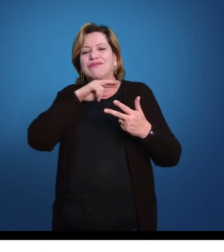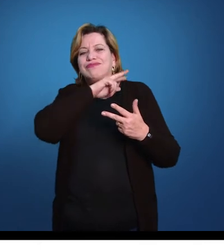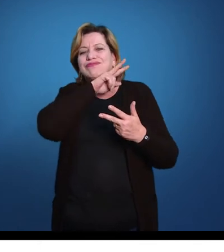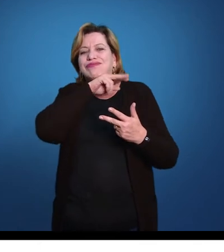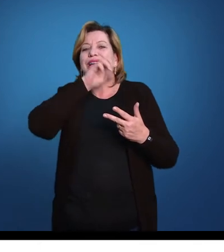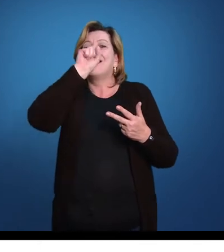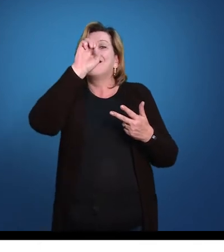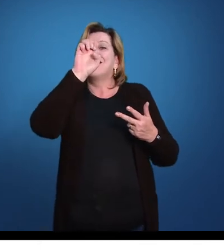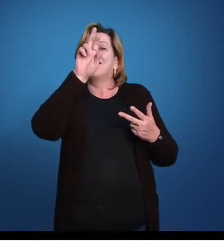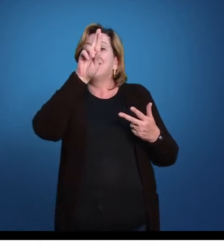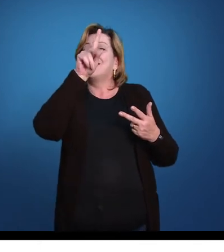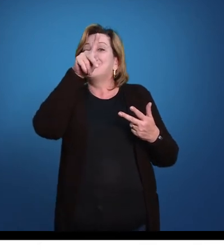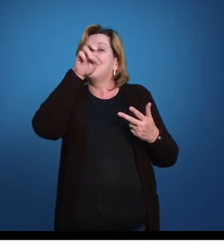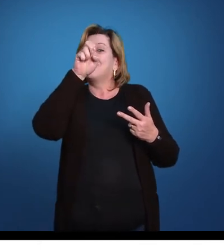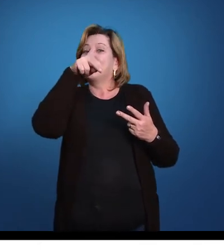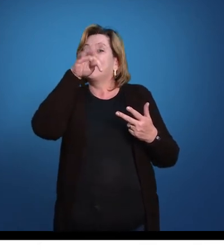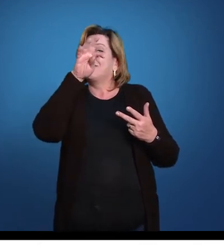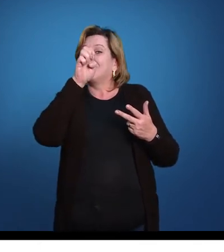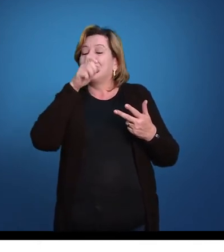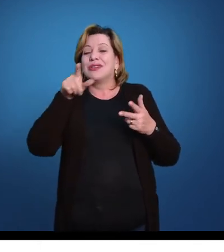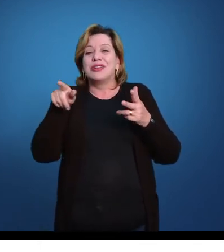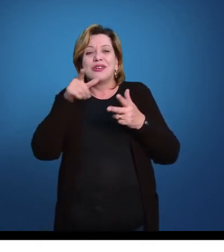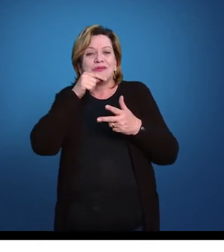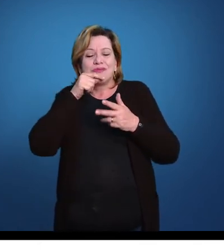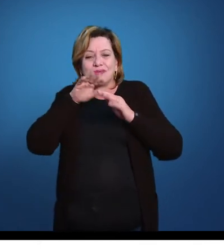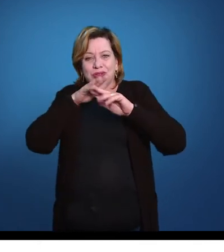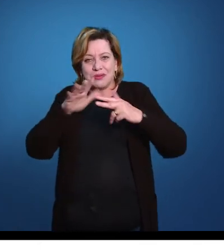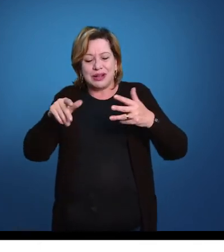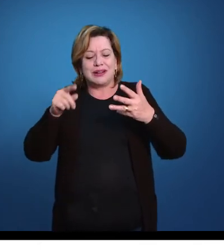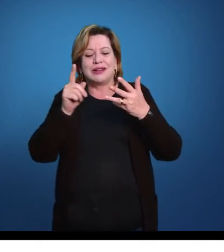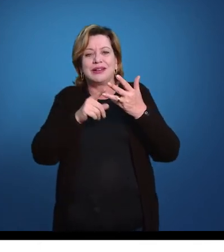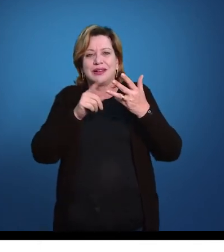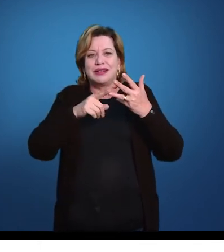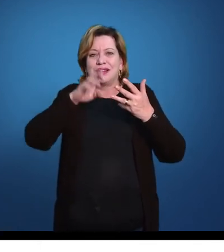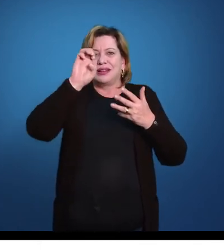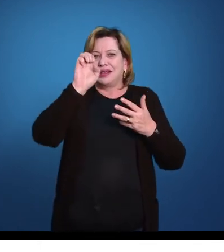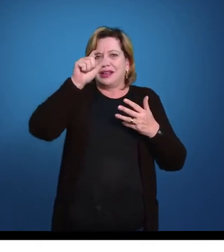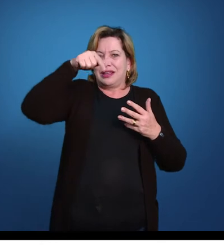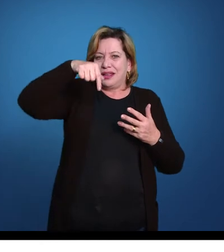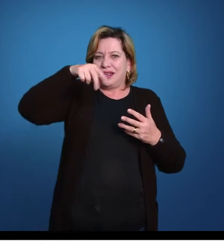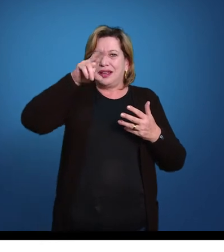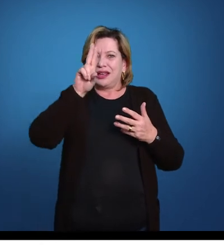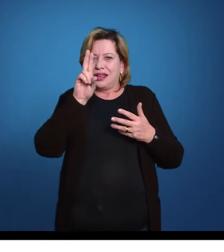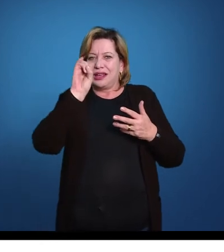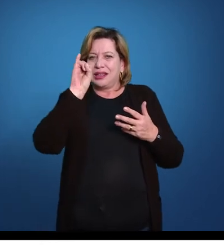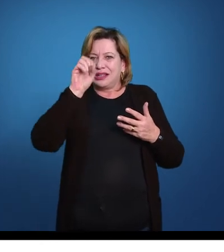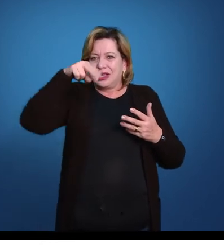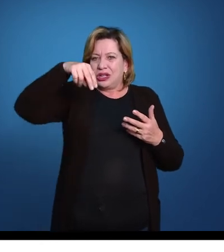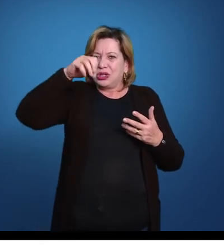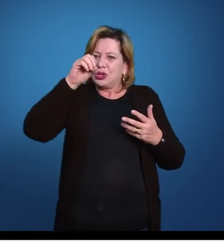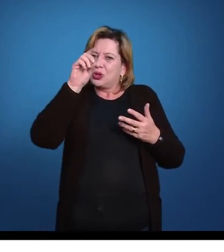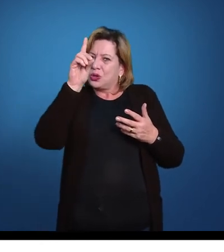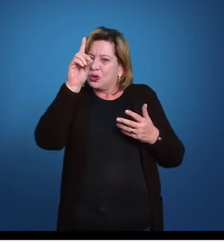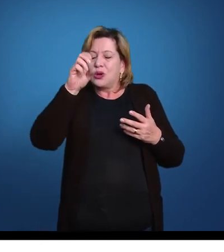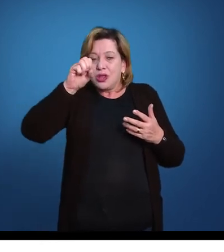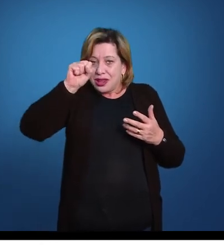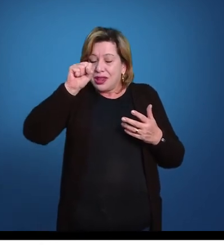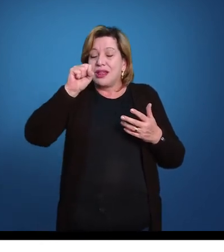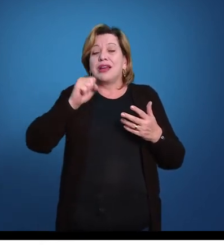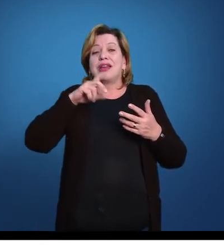o fiuróidea, forma de serpente. Equinos, é o mesmo equinos de equinodermata, é espinho, então, em forma de espinho, ou com muitos espinhos, são